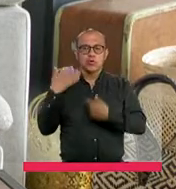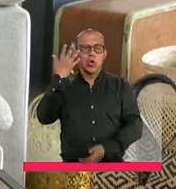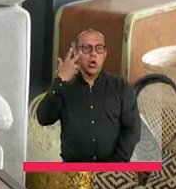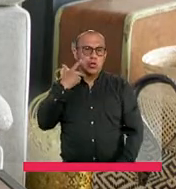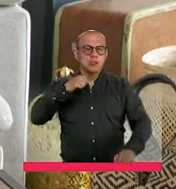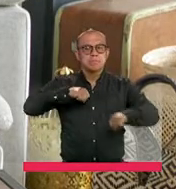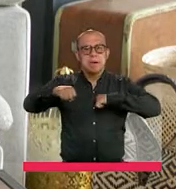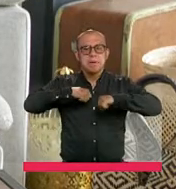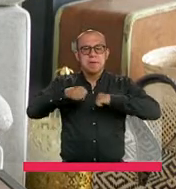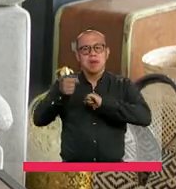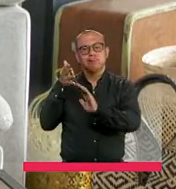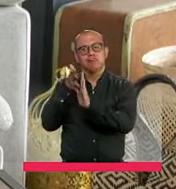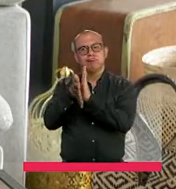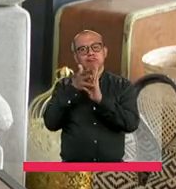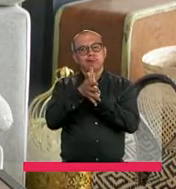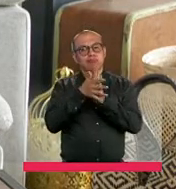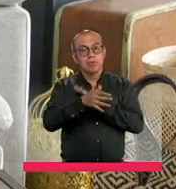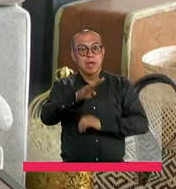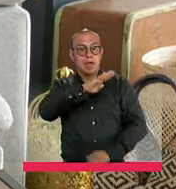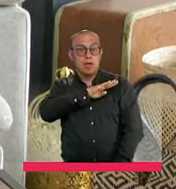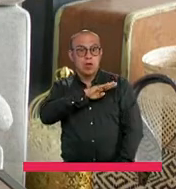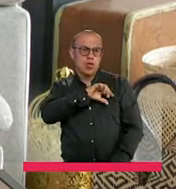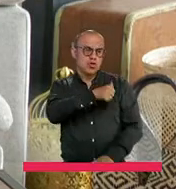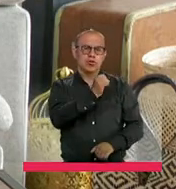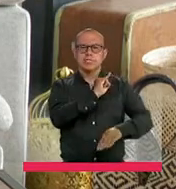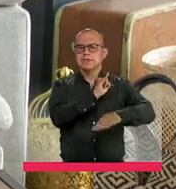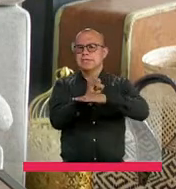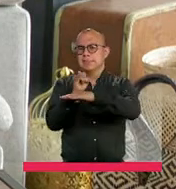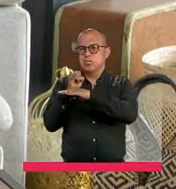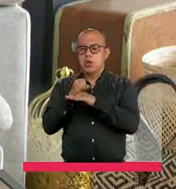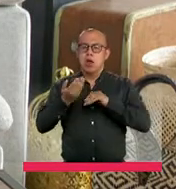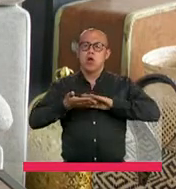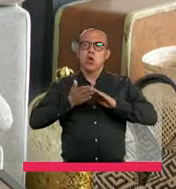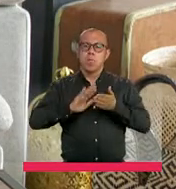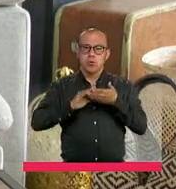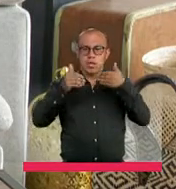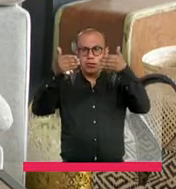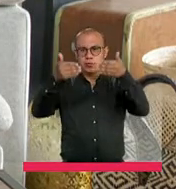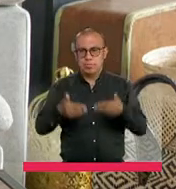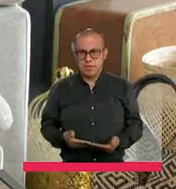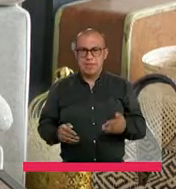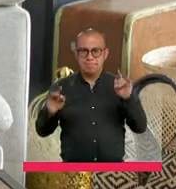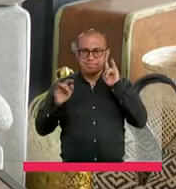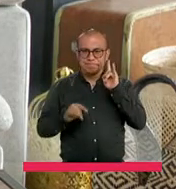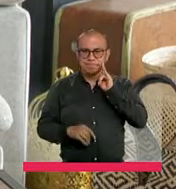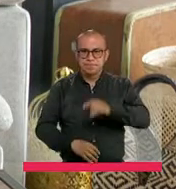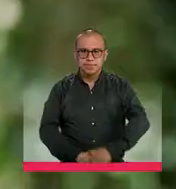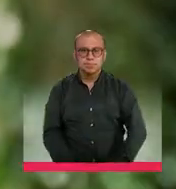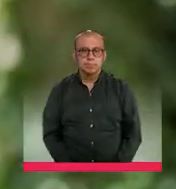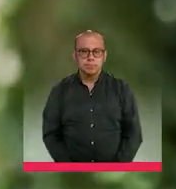diario de enviar el mensaje de la Alcaldía y otras instituciones a la comunidad con discapacidad auditiva.